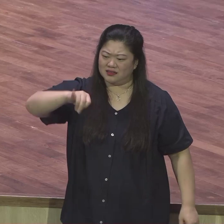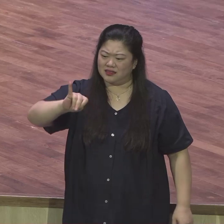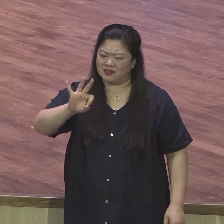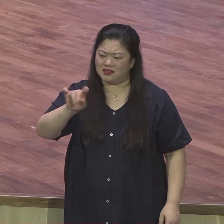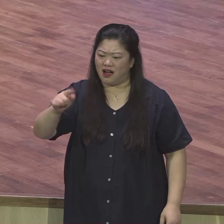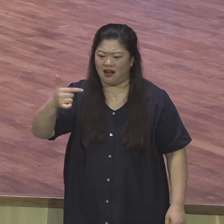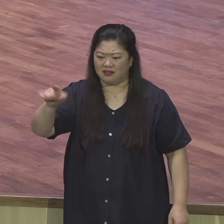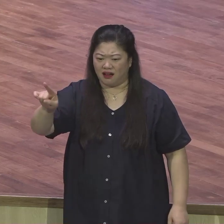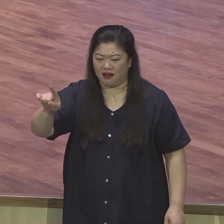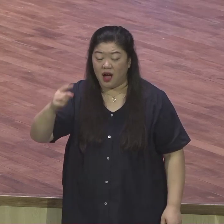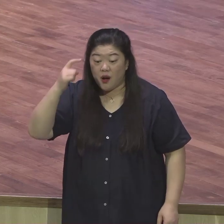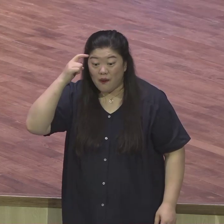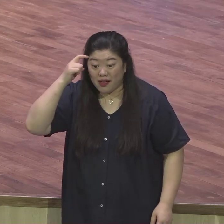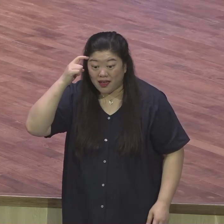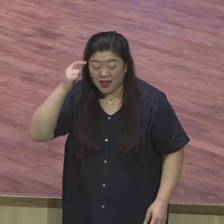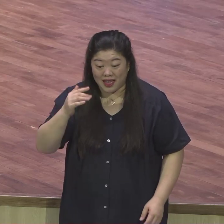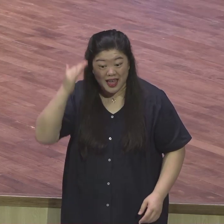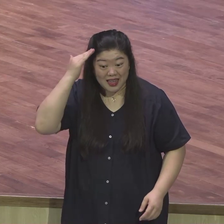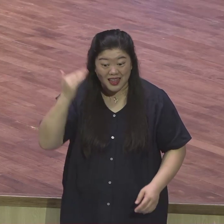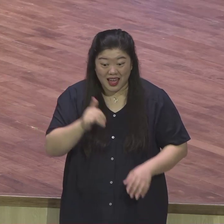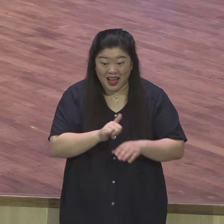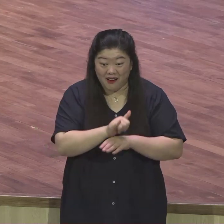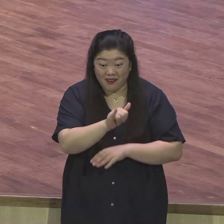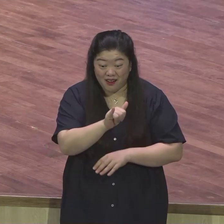그 정도로 철저히 호남을 사랑하는 분이에요.